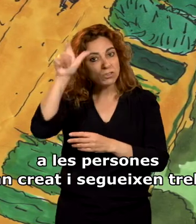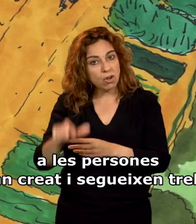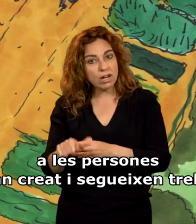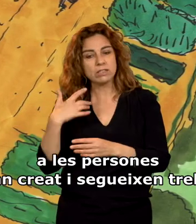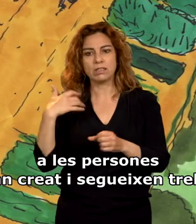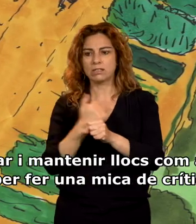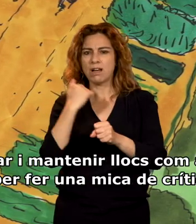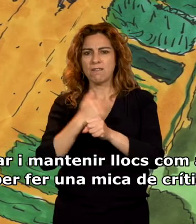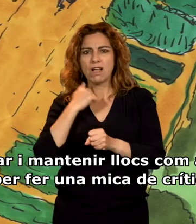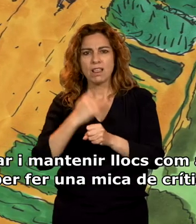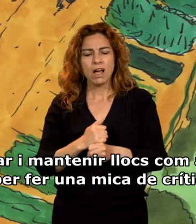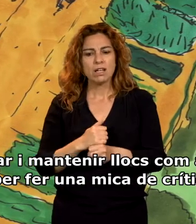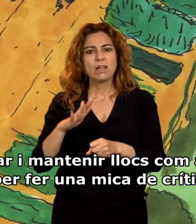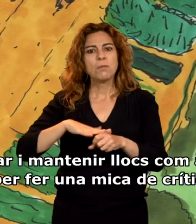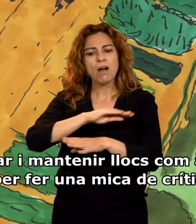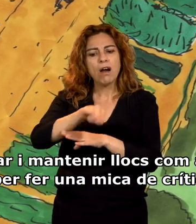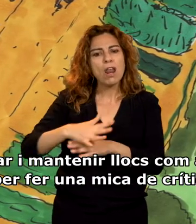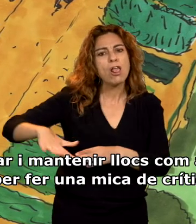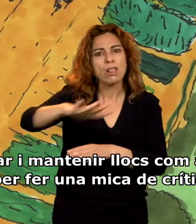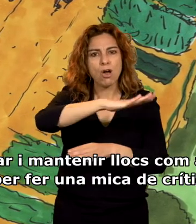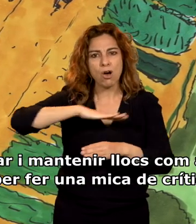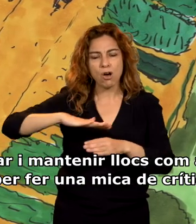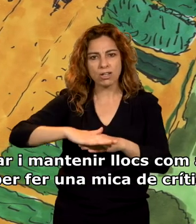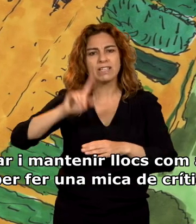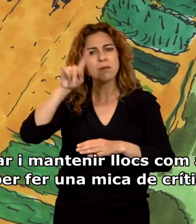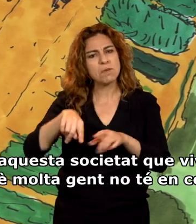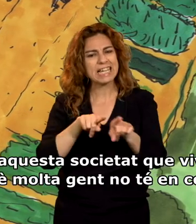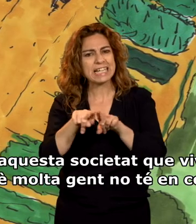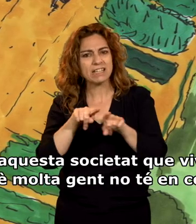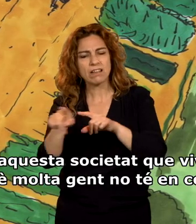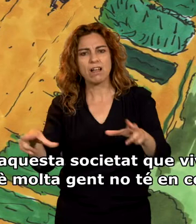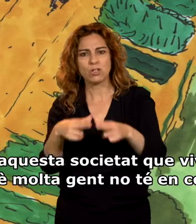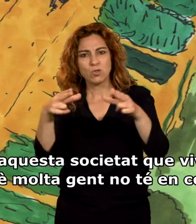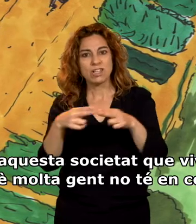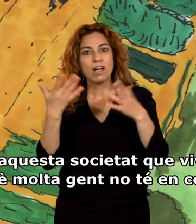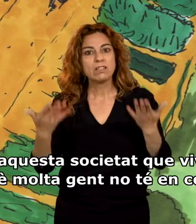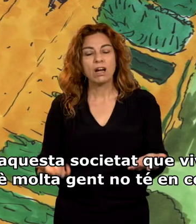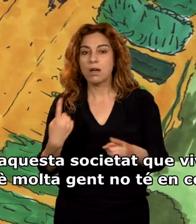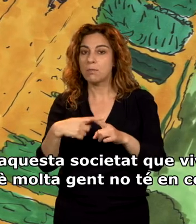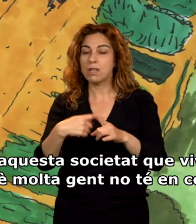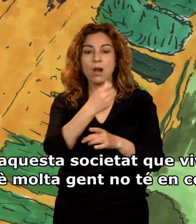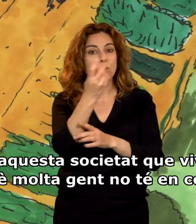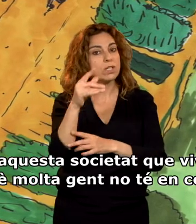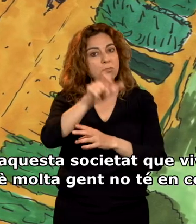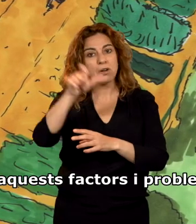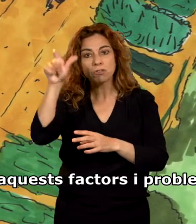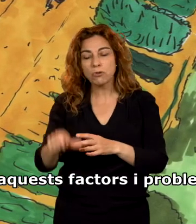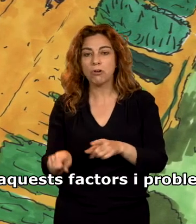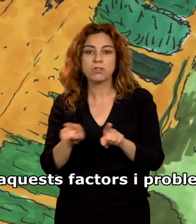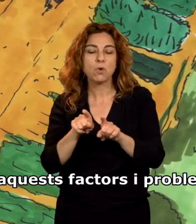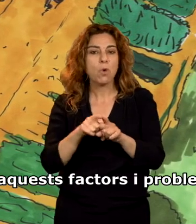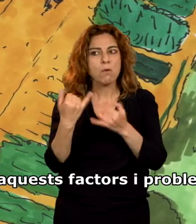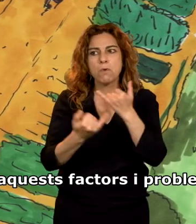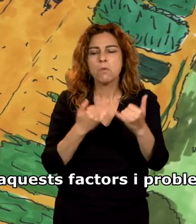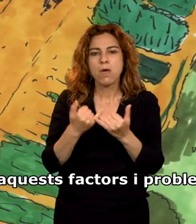creat i segueixen treballant per crear i mantenir llocs com aquests i per fer una mica de crítica en aquesta societat que vivim en què molta gent no té en compte tots